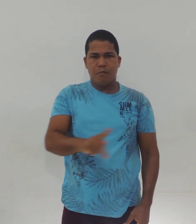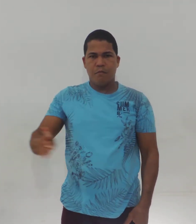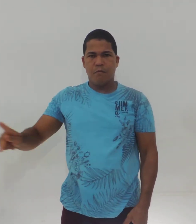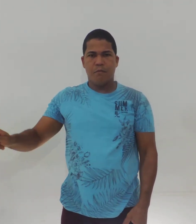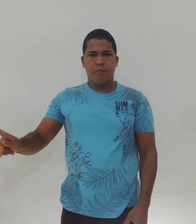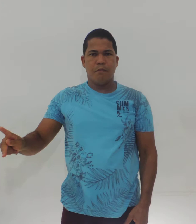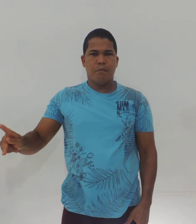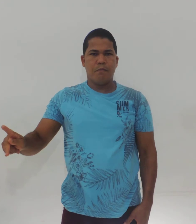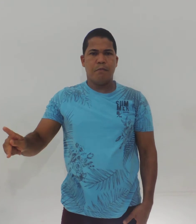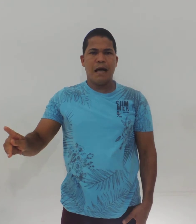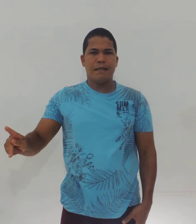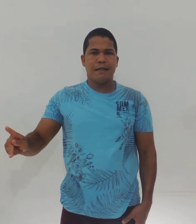Padre